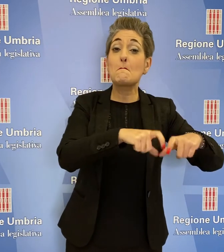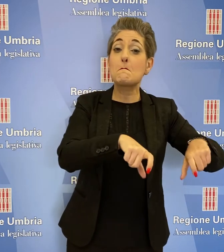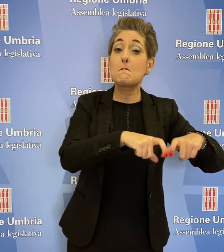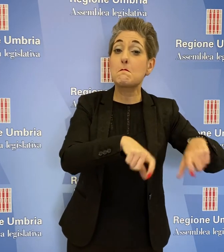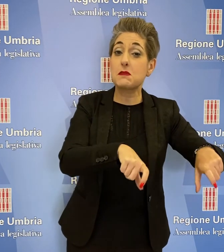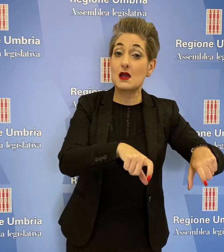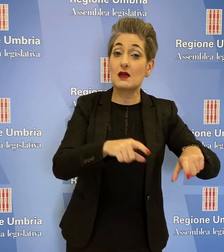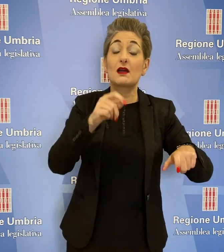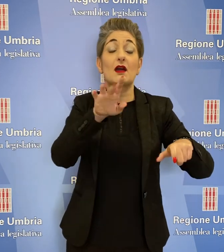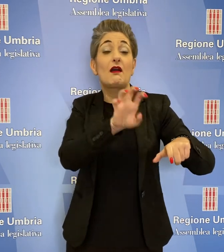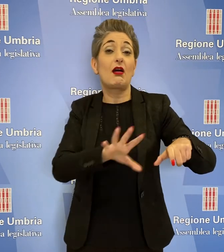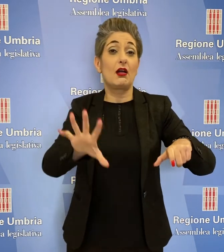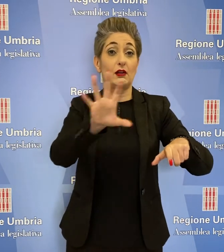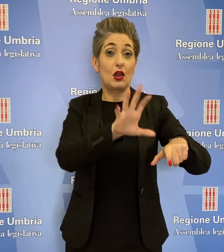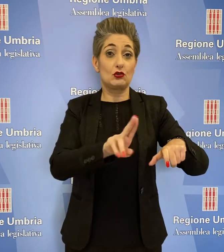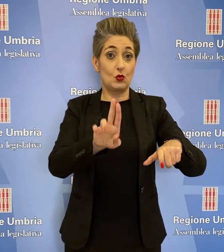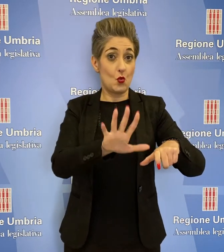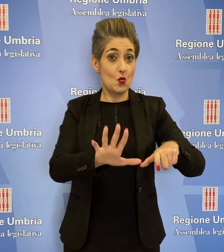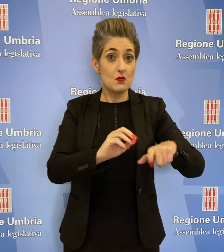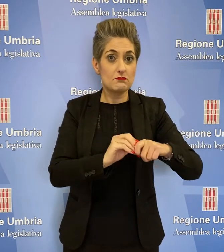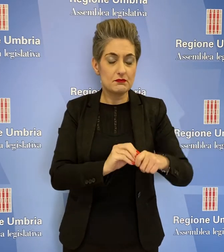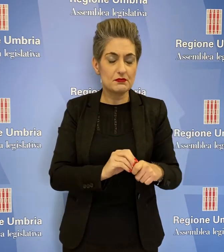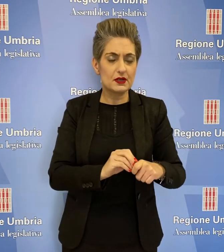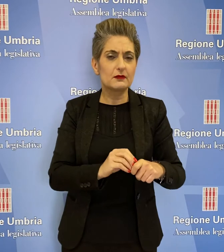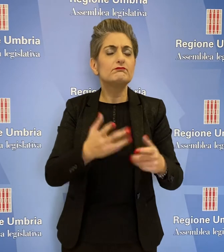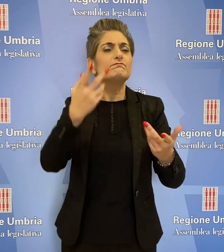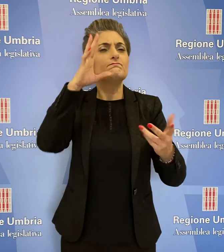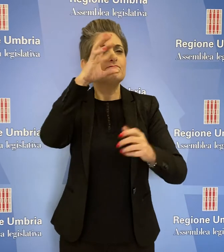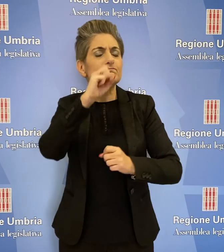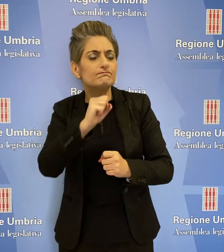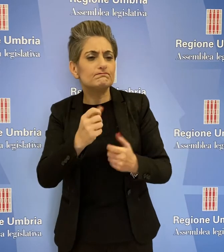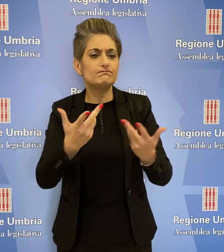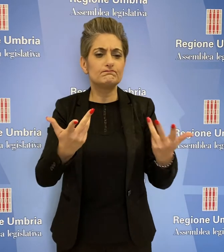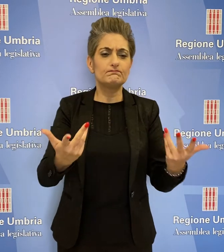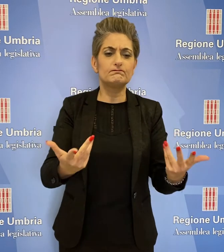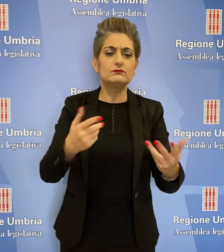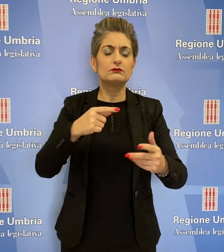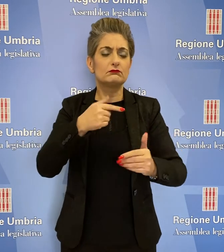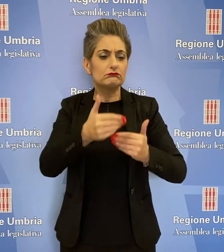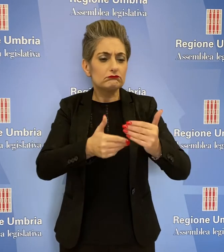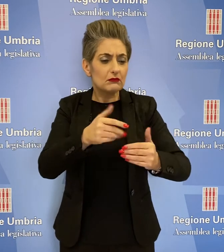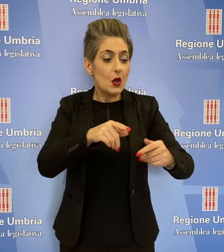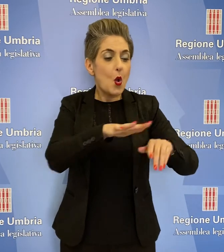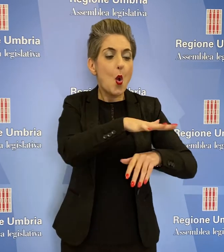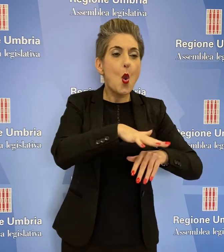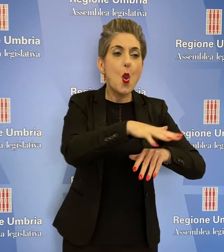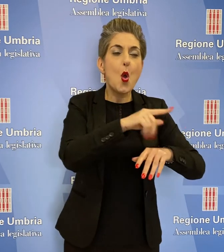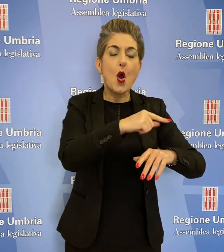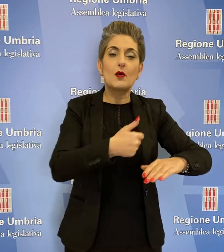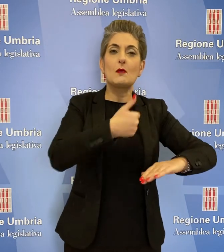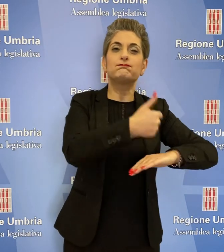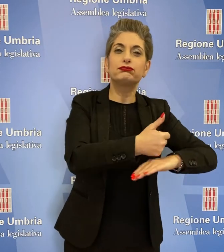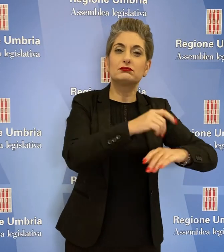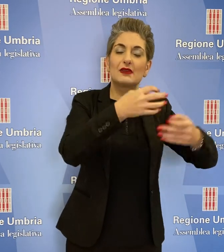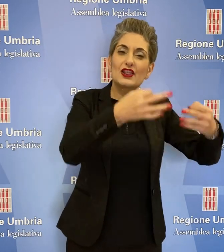credito operanti nella nostra Regione al fine anche di preservarne i luoghi